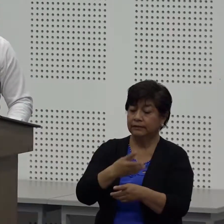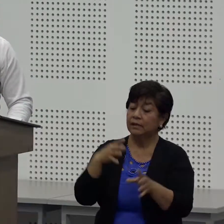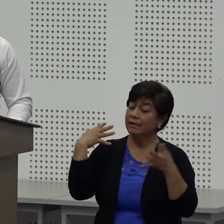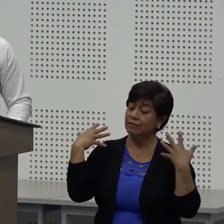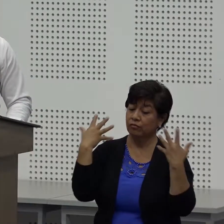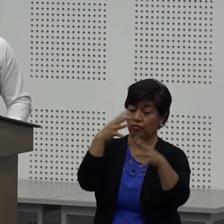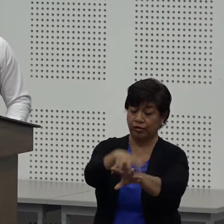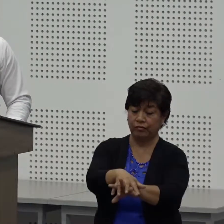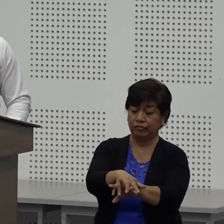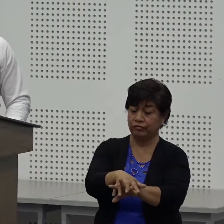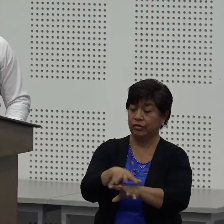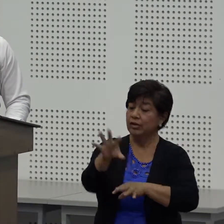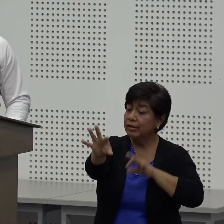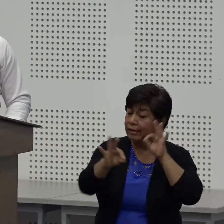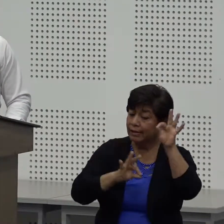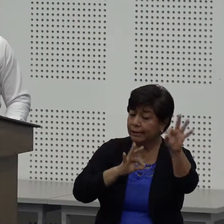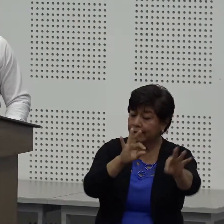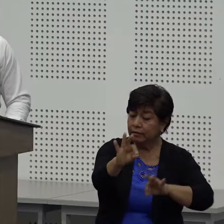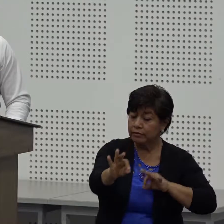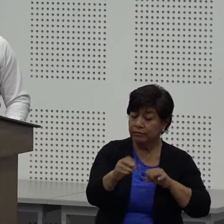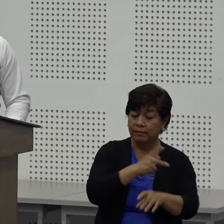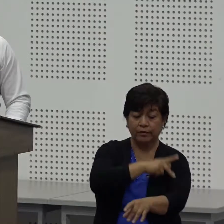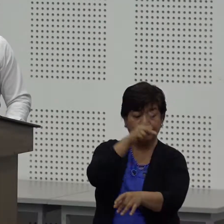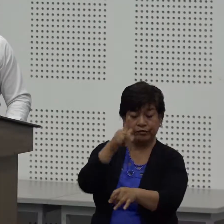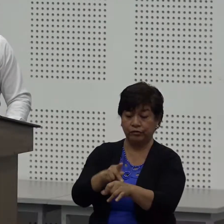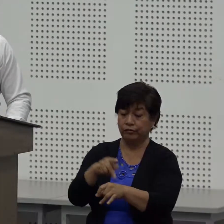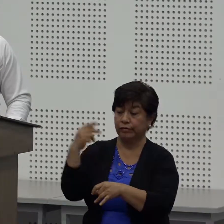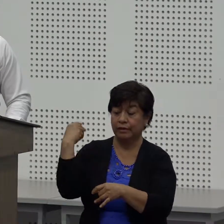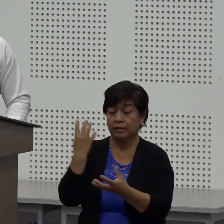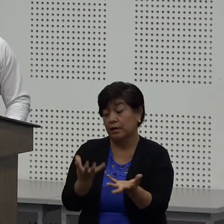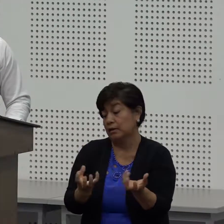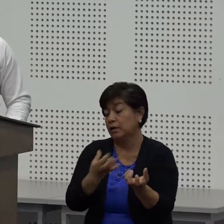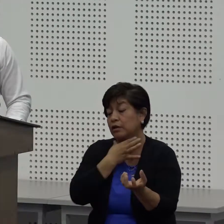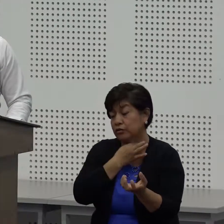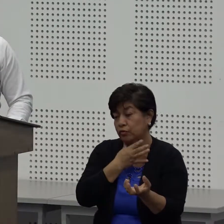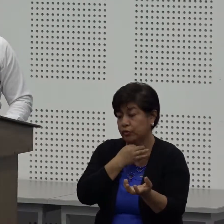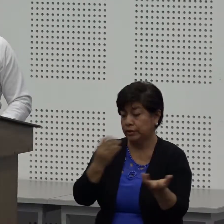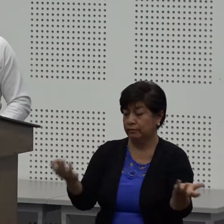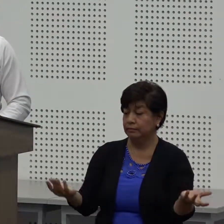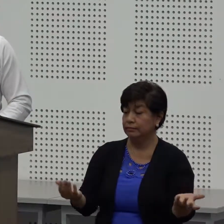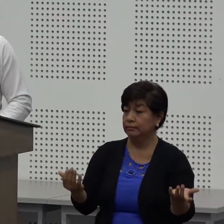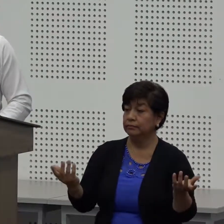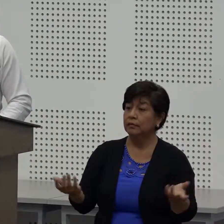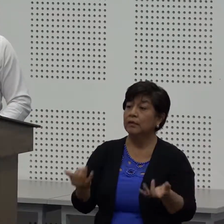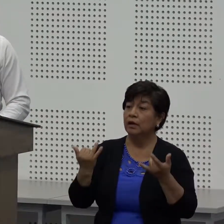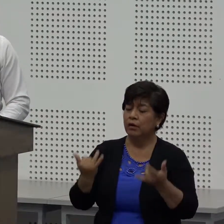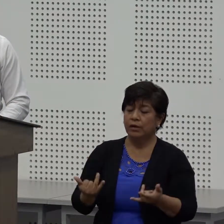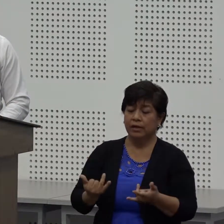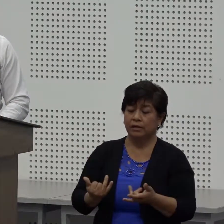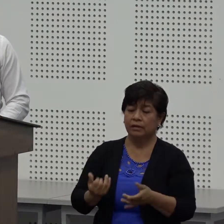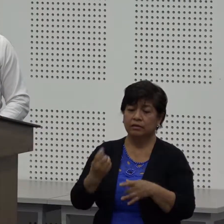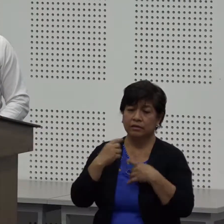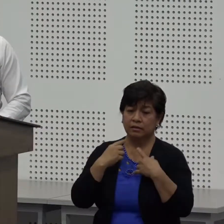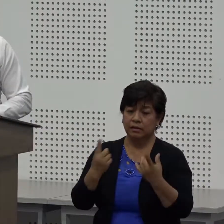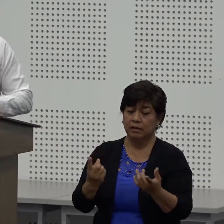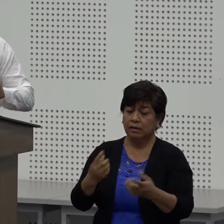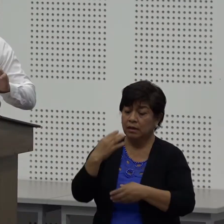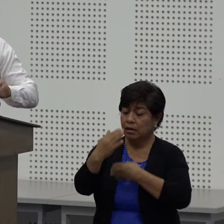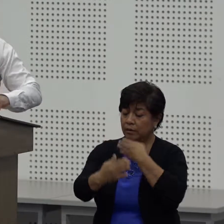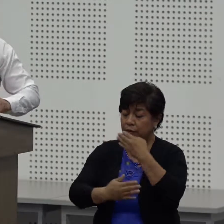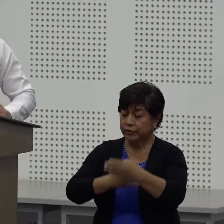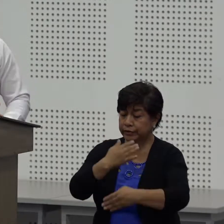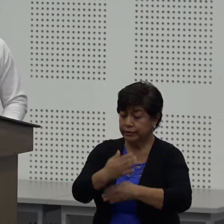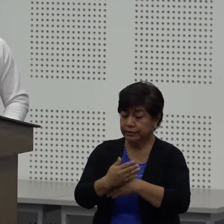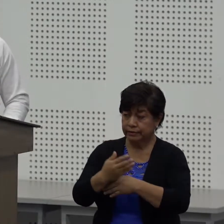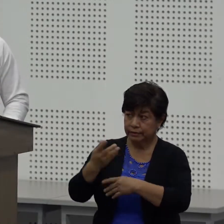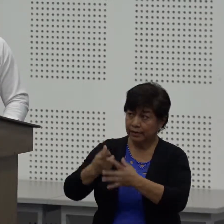incluidos o elegir la carrera de su preferencia El día de hoy quiero hacerme referencia estrictamente a un proceso que